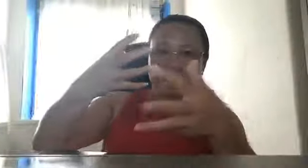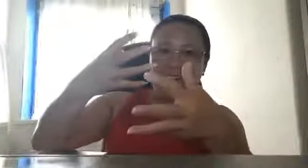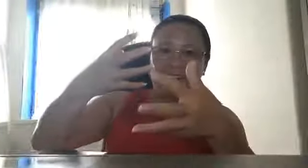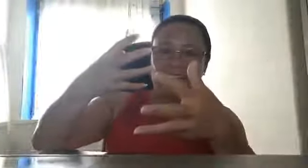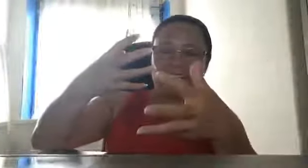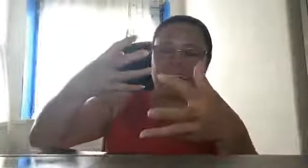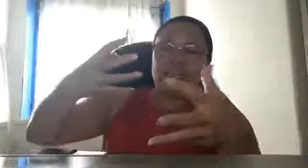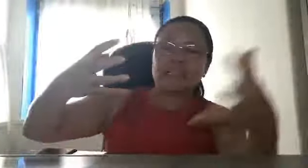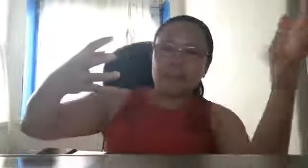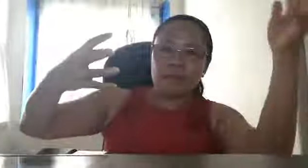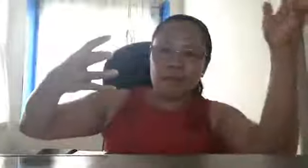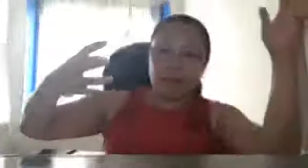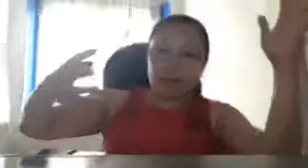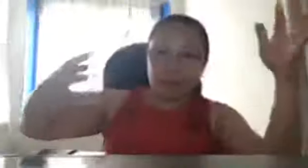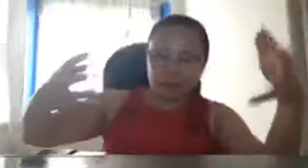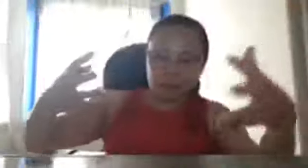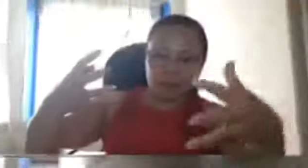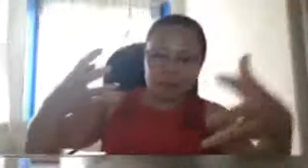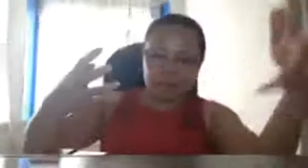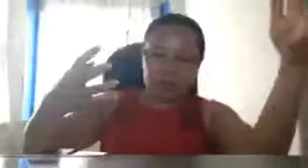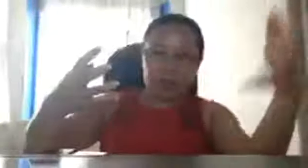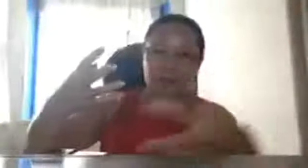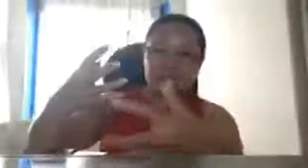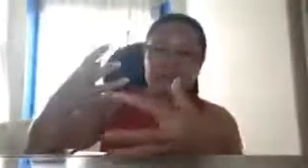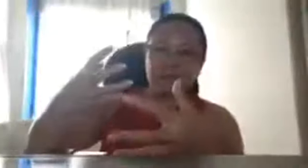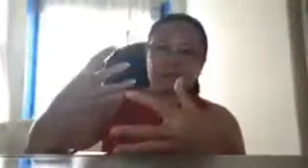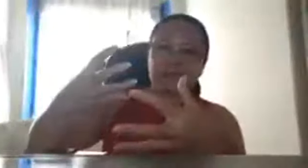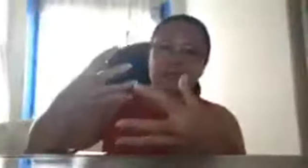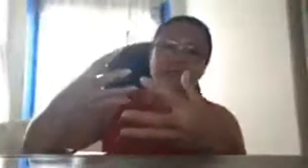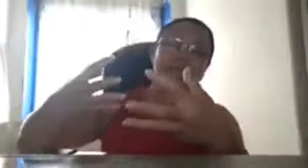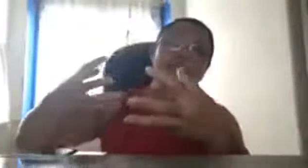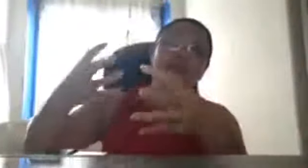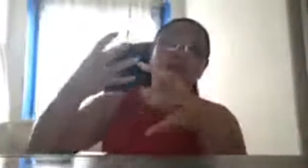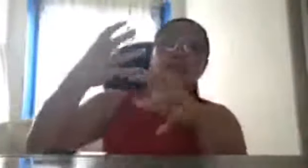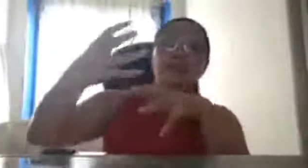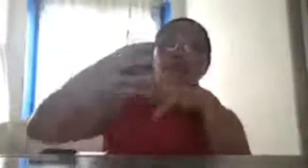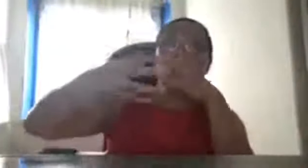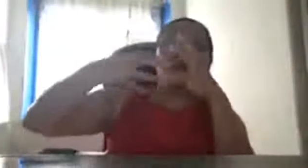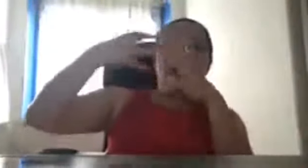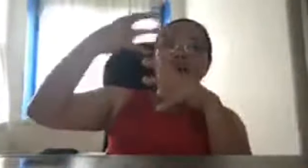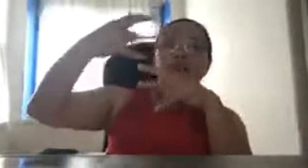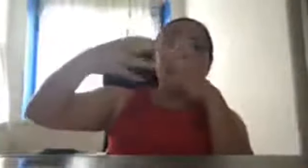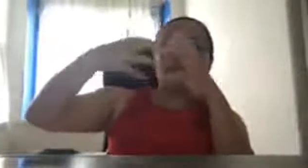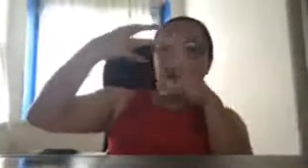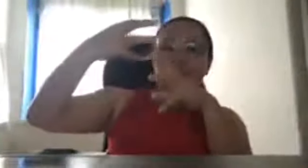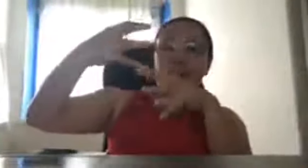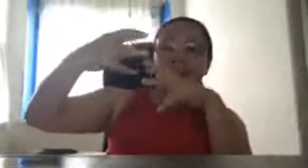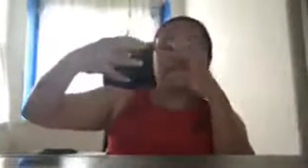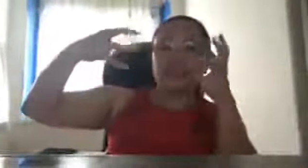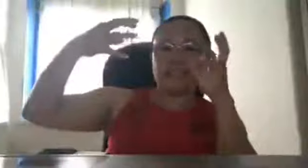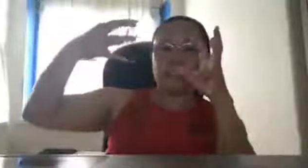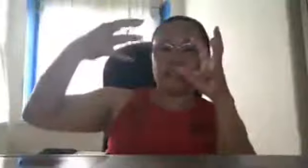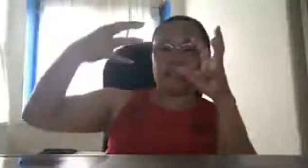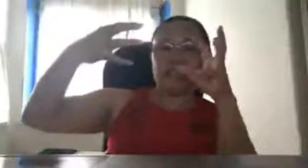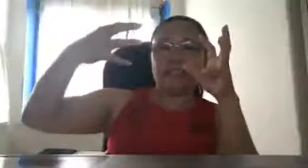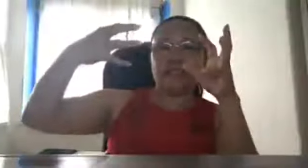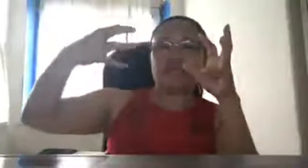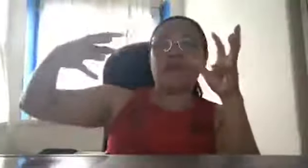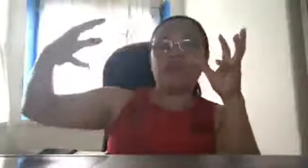-try na makapasok sa loob ng Pilipinas so ang nangyari nadetect ng China tayo